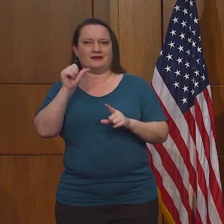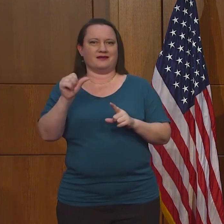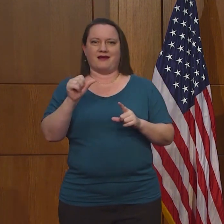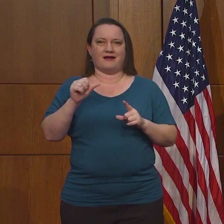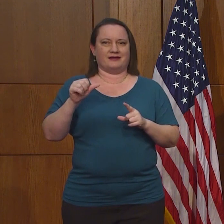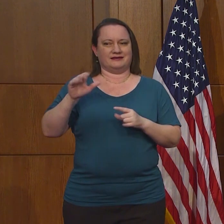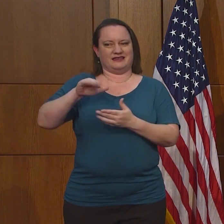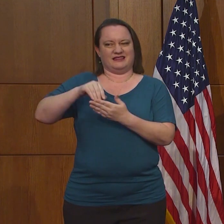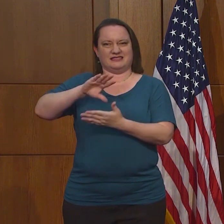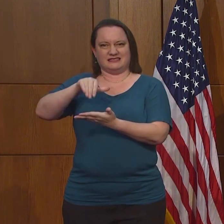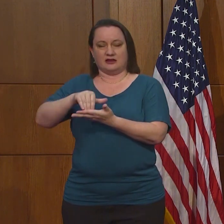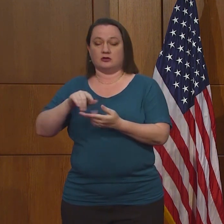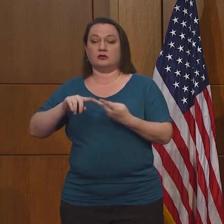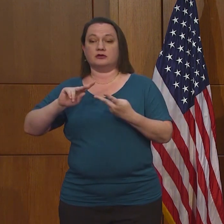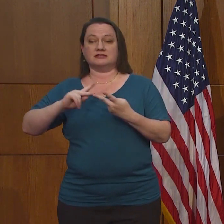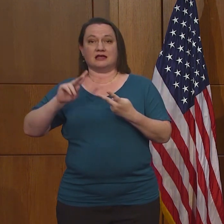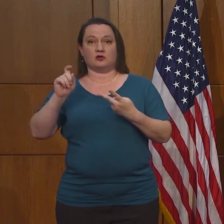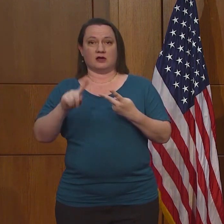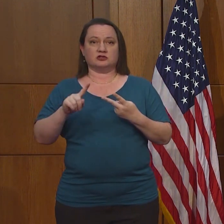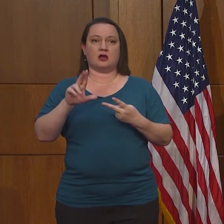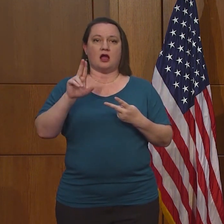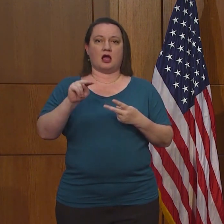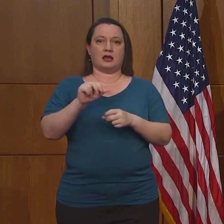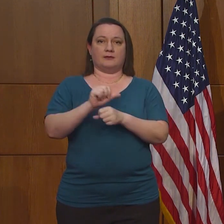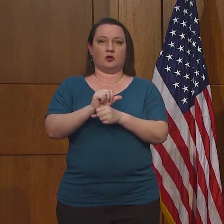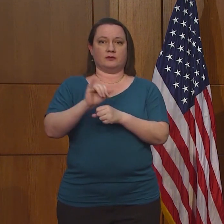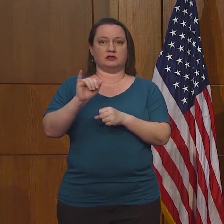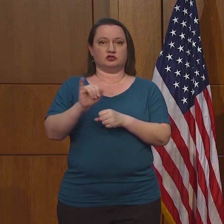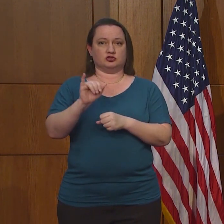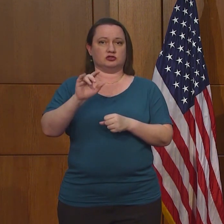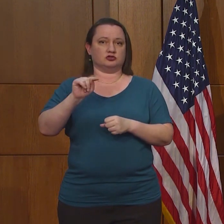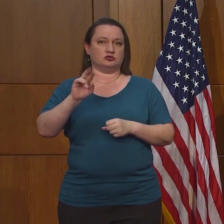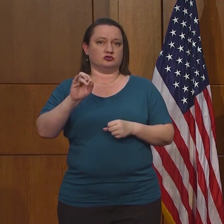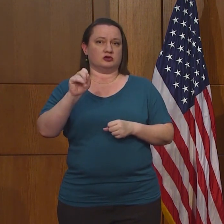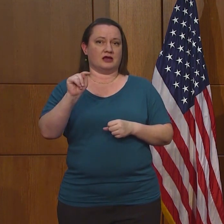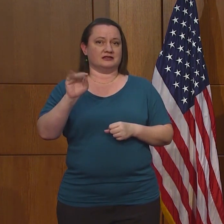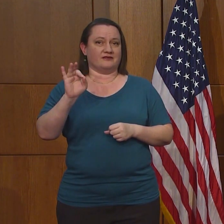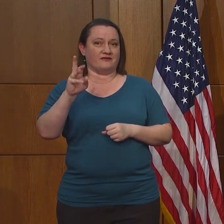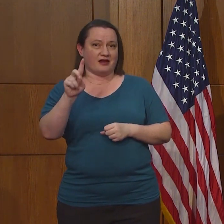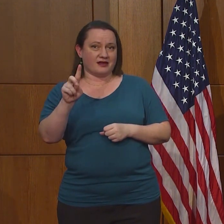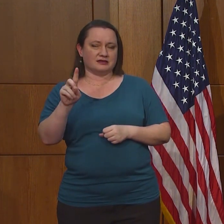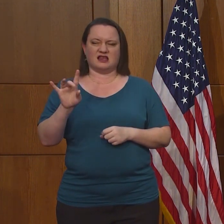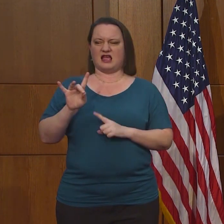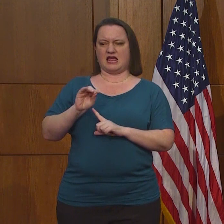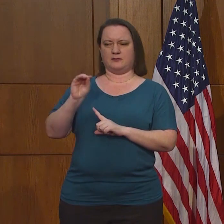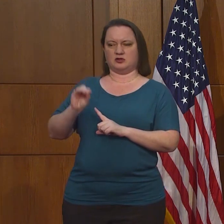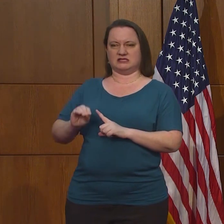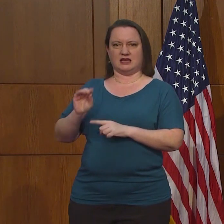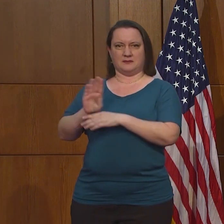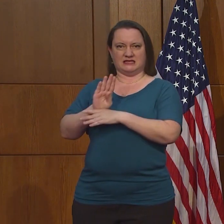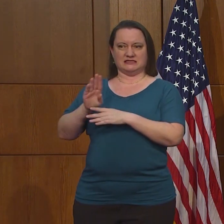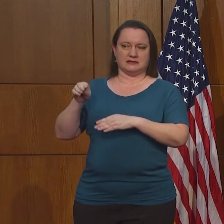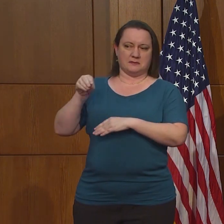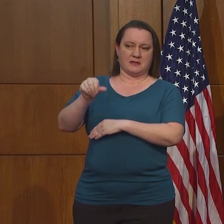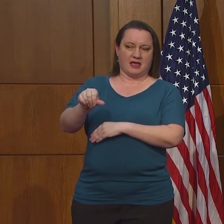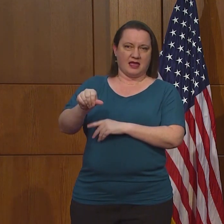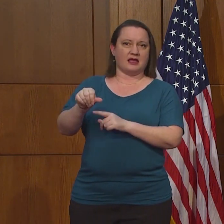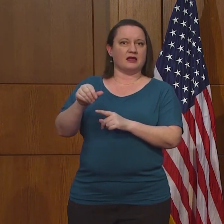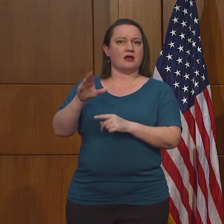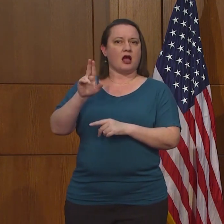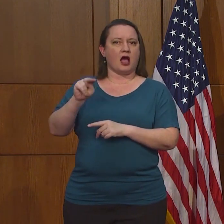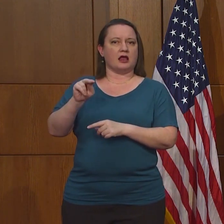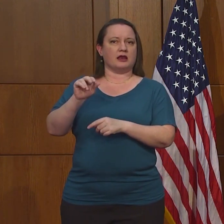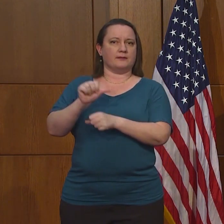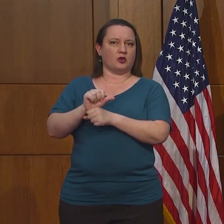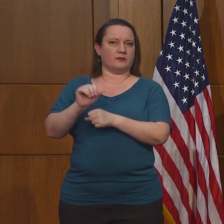pregunta es acerca del fondo de que los empleadores tienen del 80%